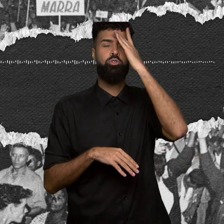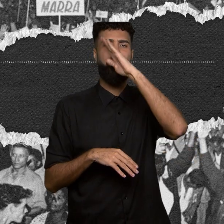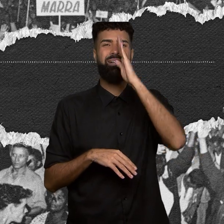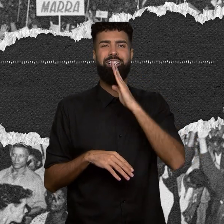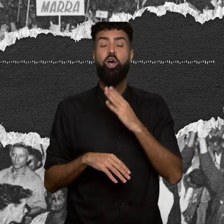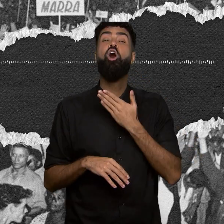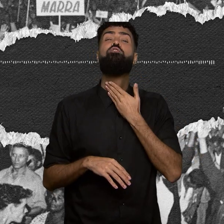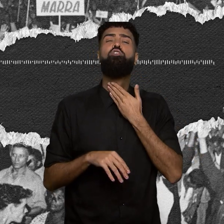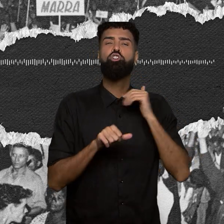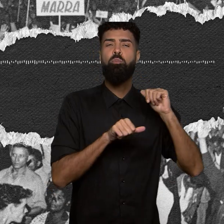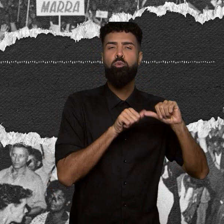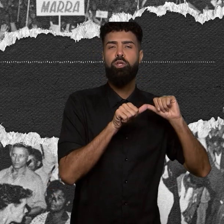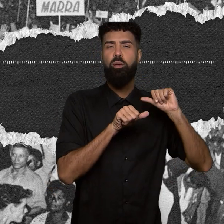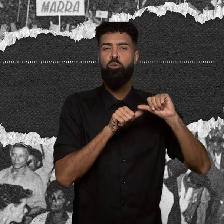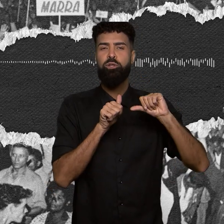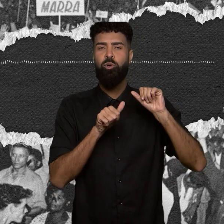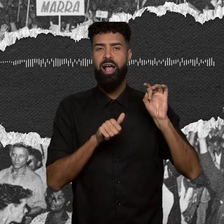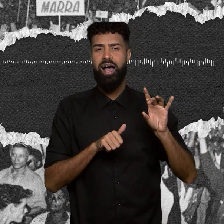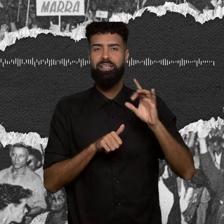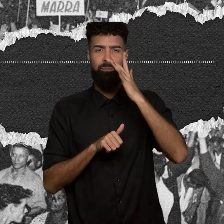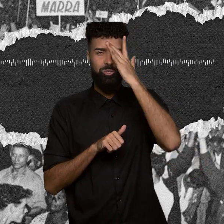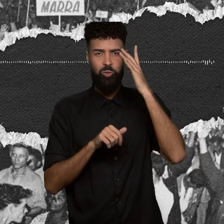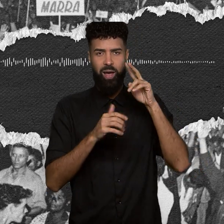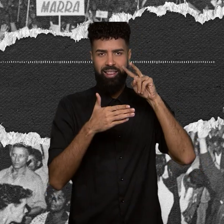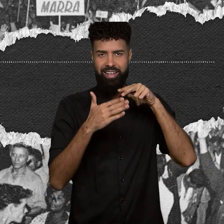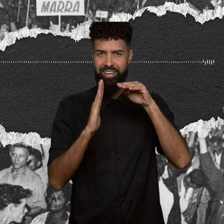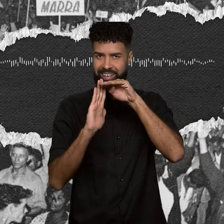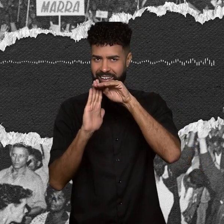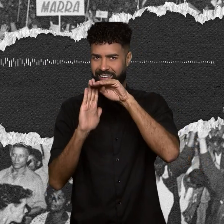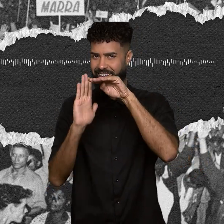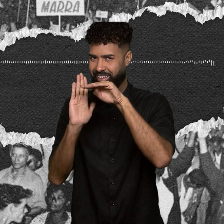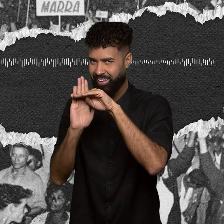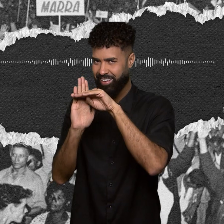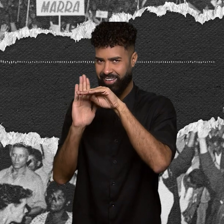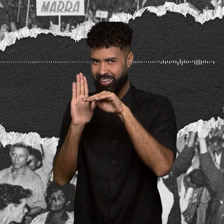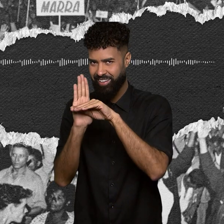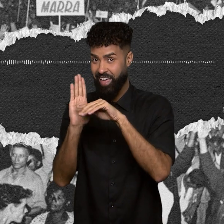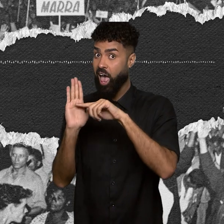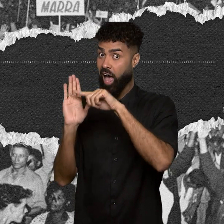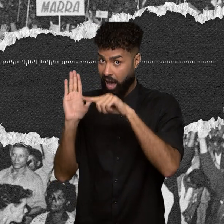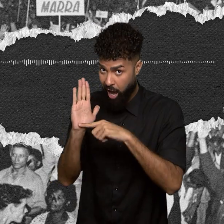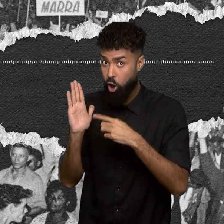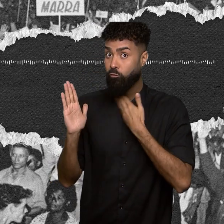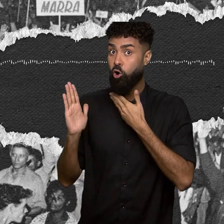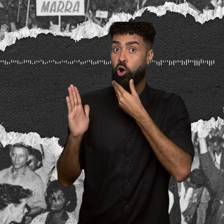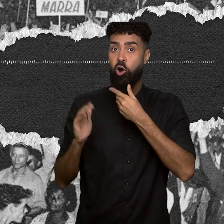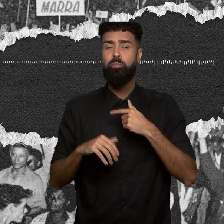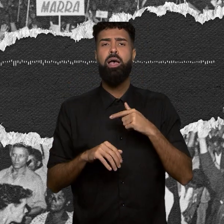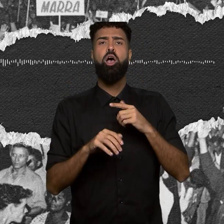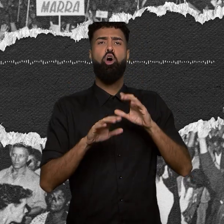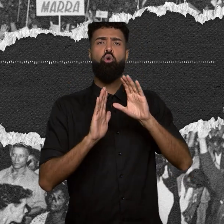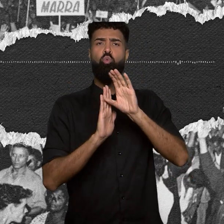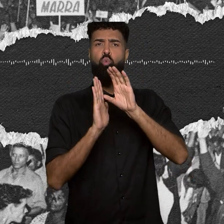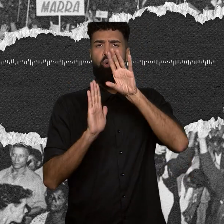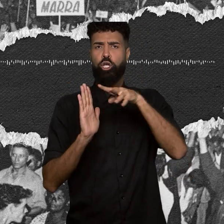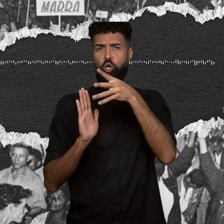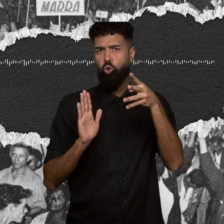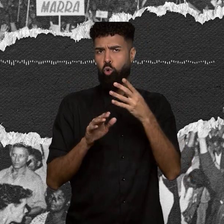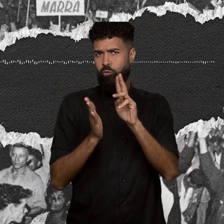brasileiros. Reformulação dos currículos universitários. A aplicação de matrícula no primeiro